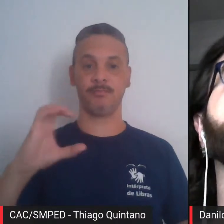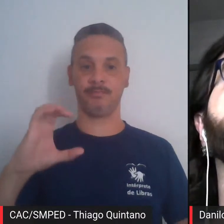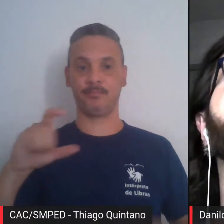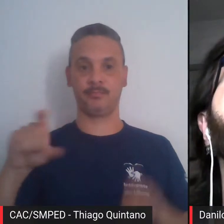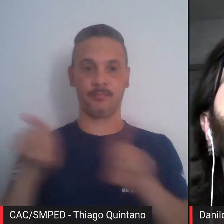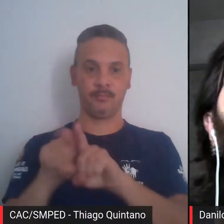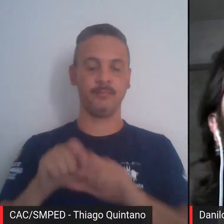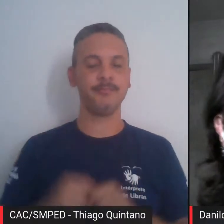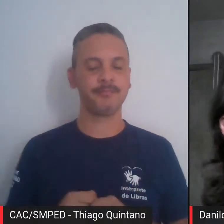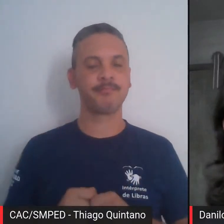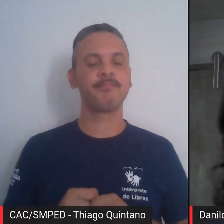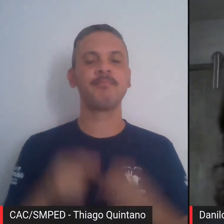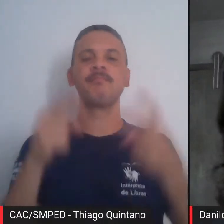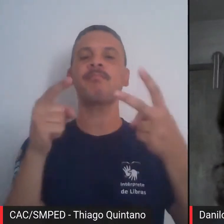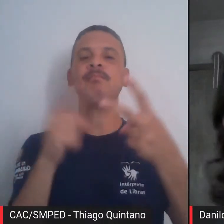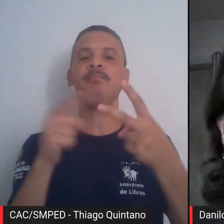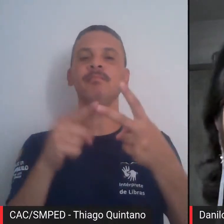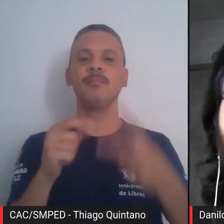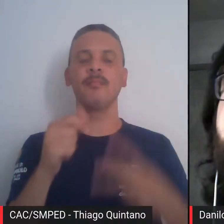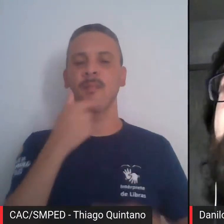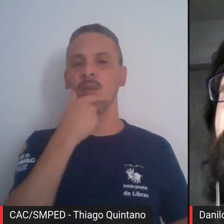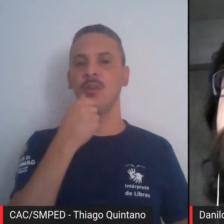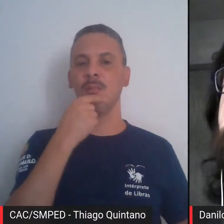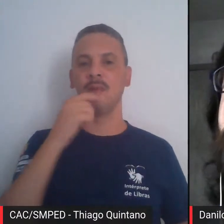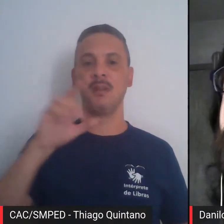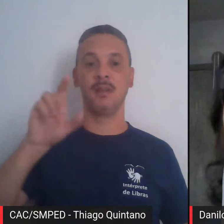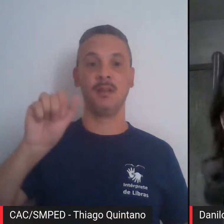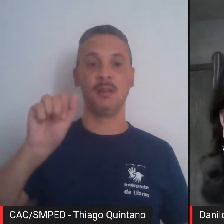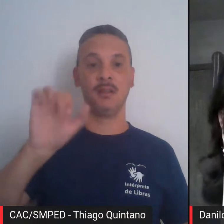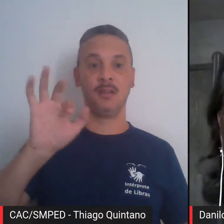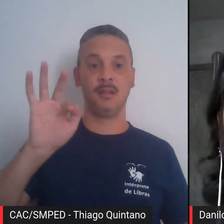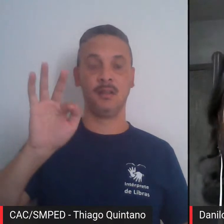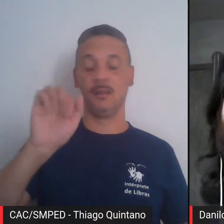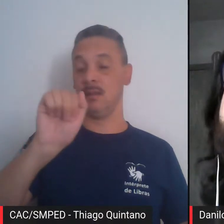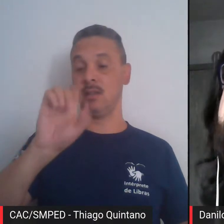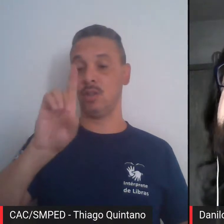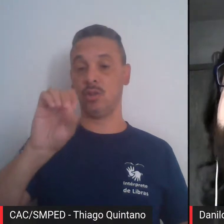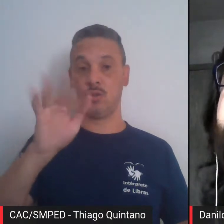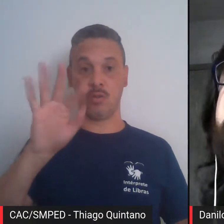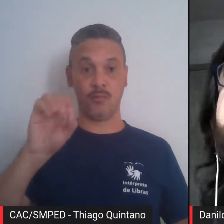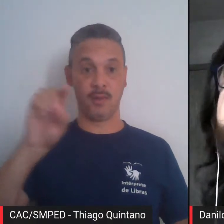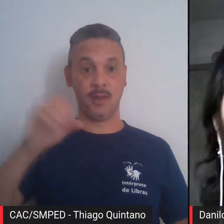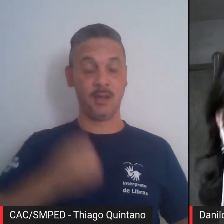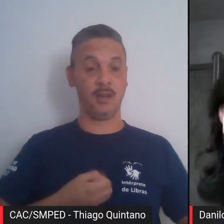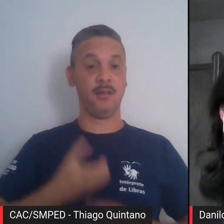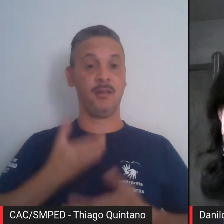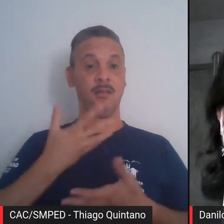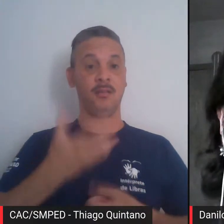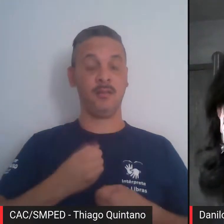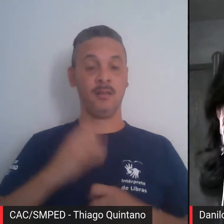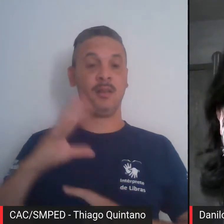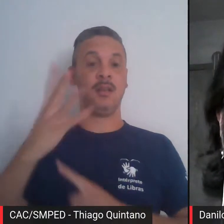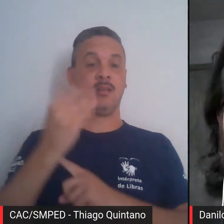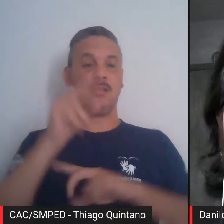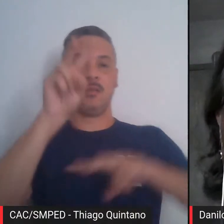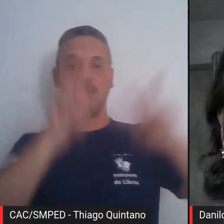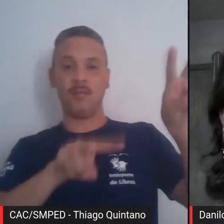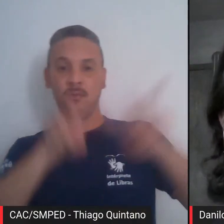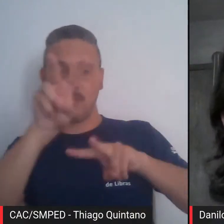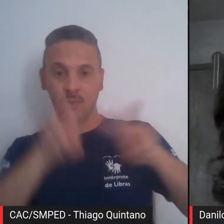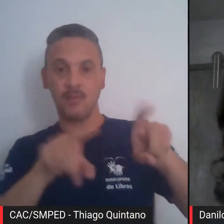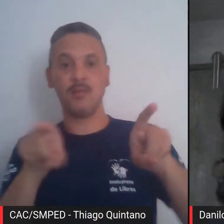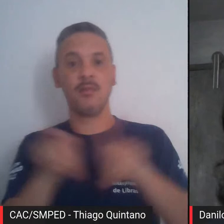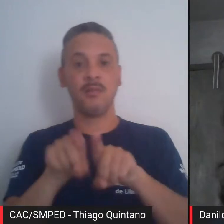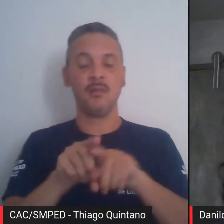Temos também Adolfo Monterro Navas, que é poeta, artista visual, crítico e curador independente. De